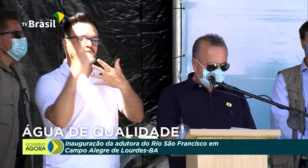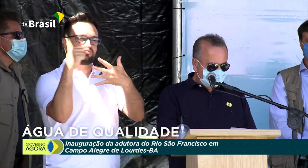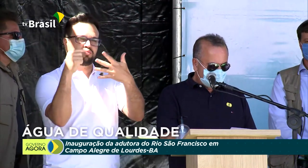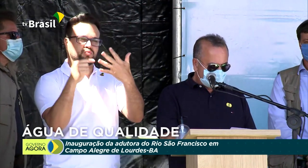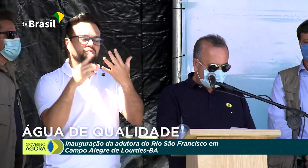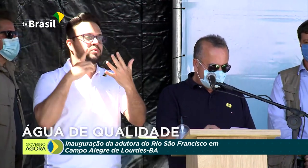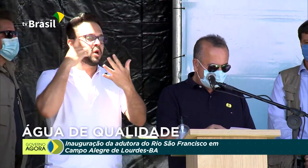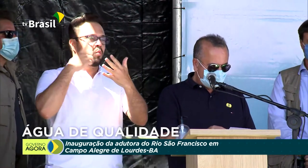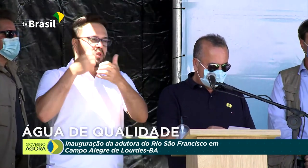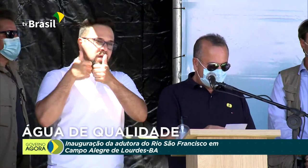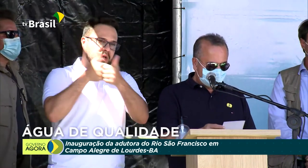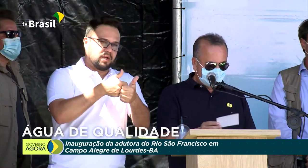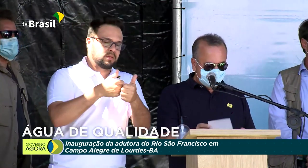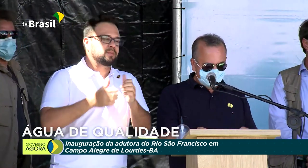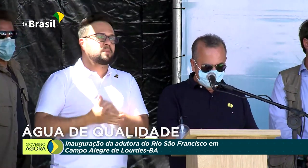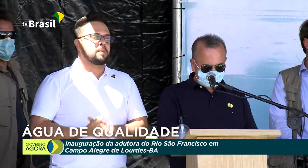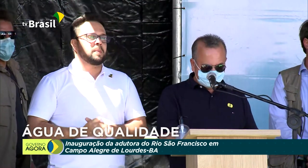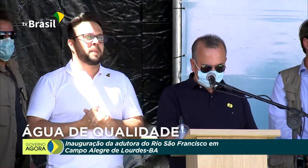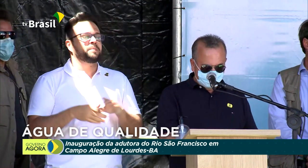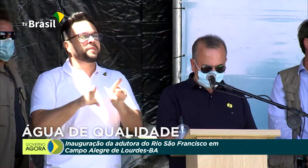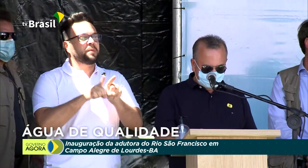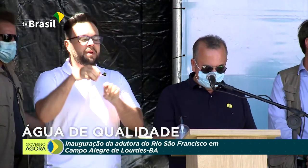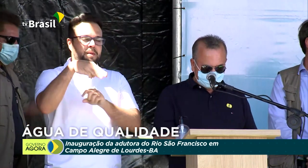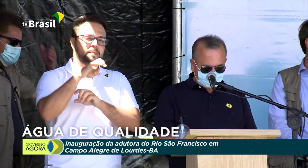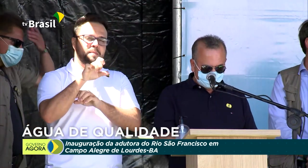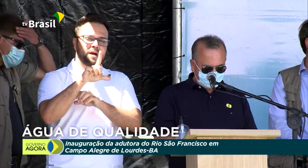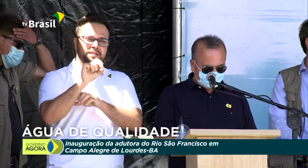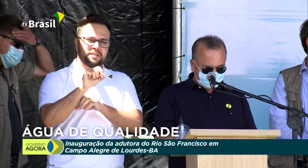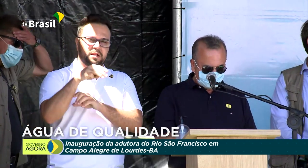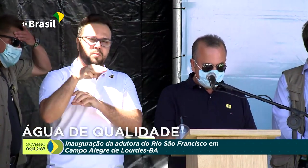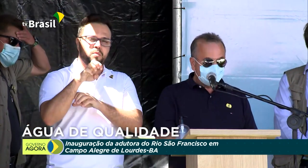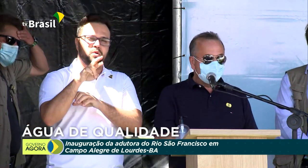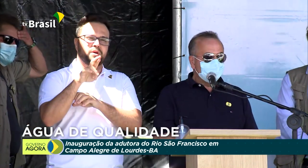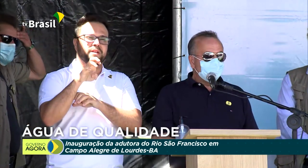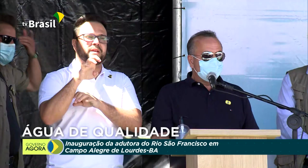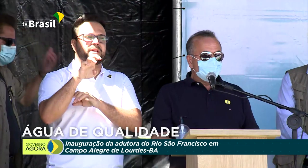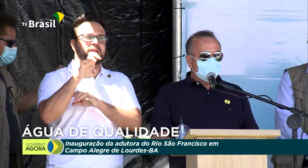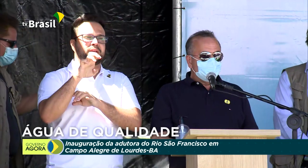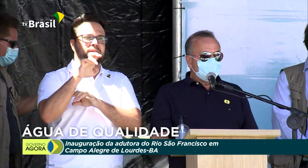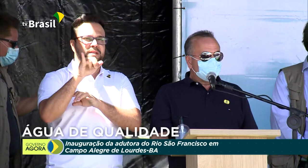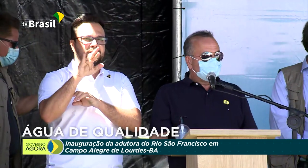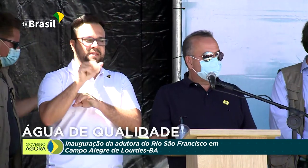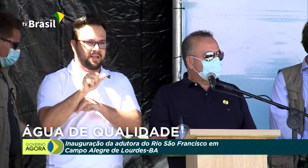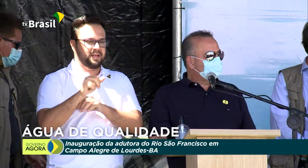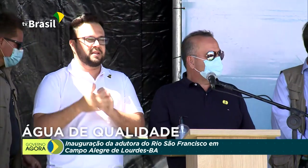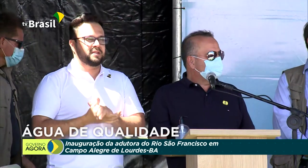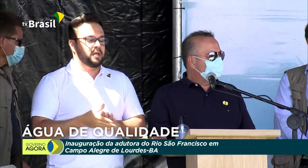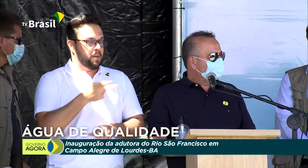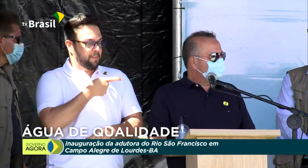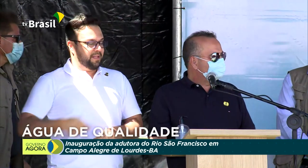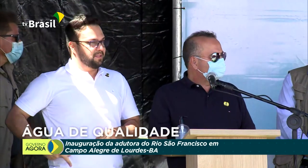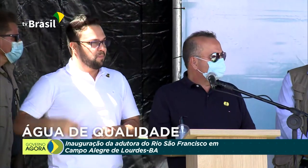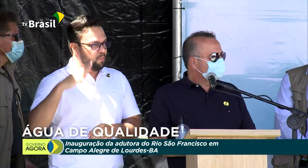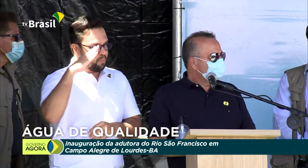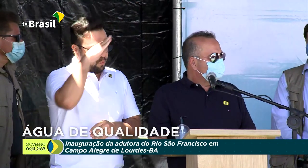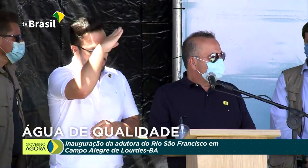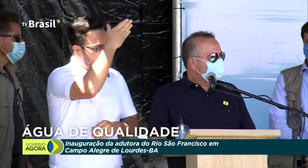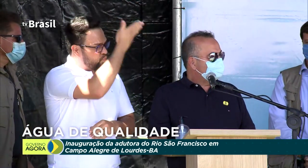e o João Roma e o Marcelo Moreira, presidente da Codevasp. Presidente Bolsonaro,